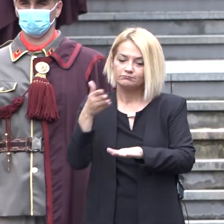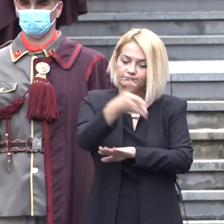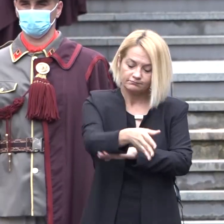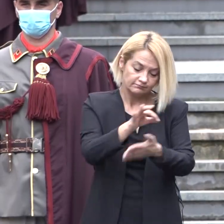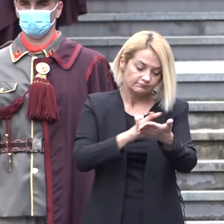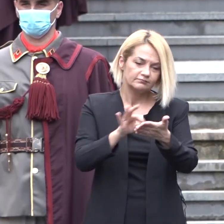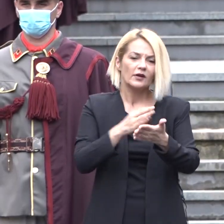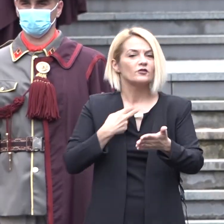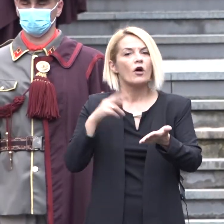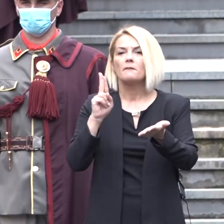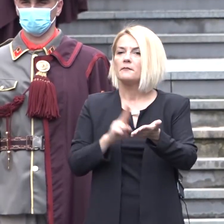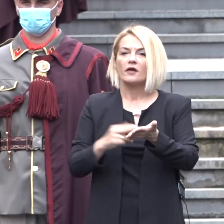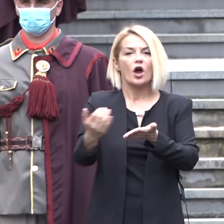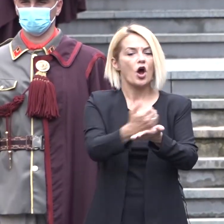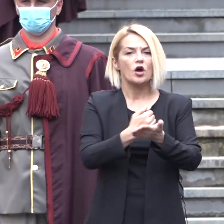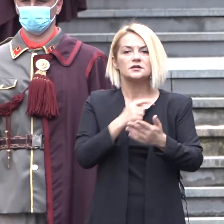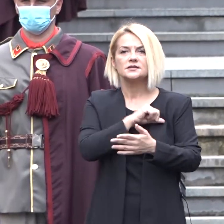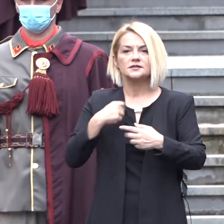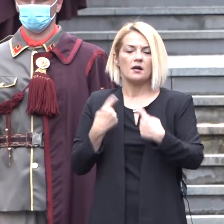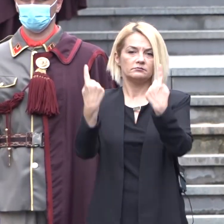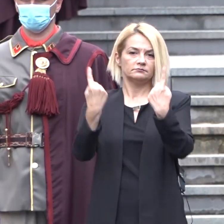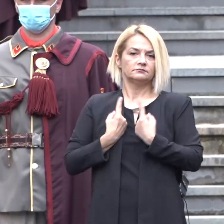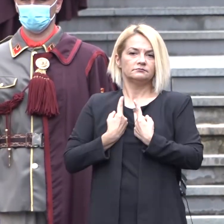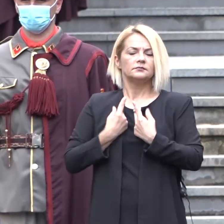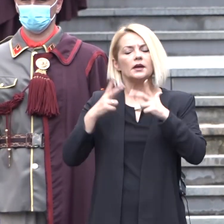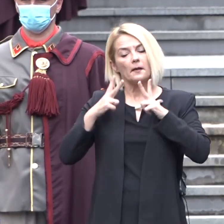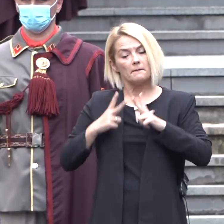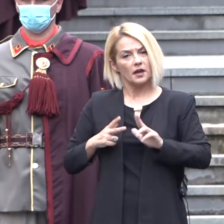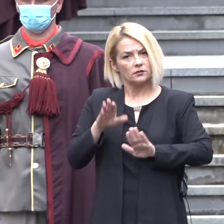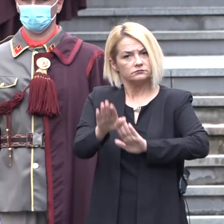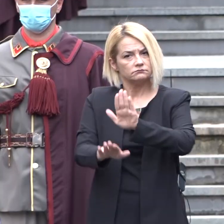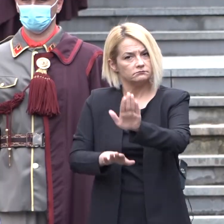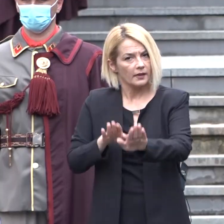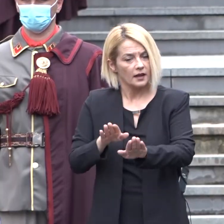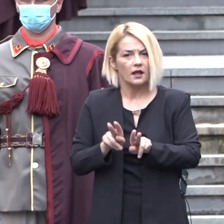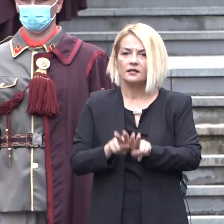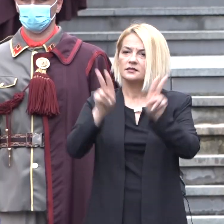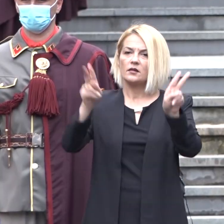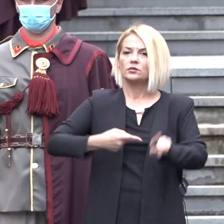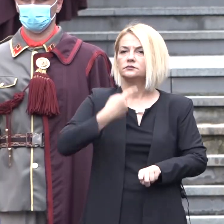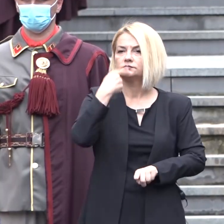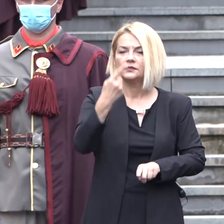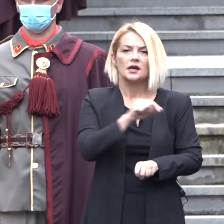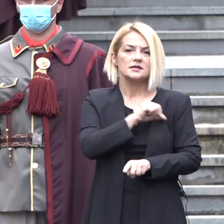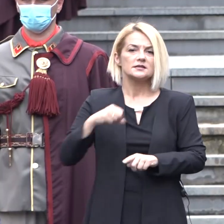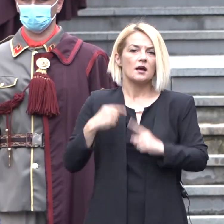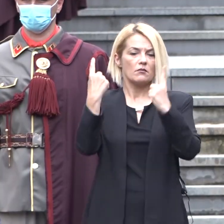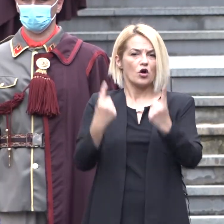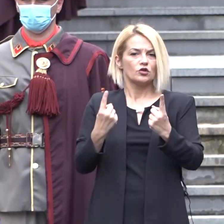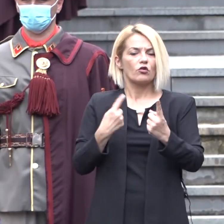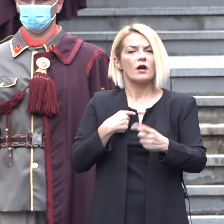својето неотугиво право на самоопределување и помирен и демократски пат се изјаснија за самостојна и суверена